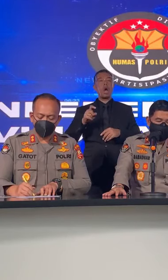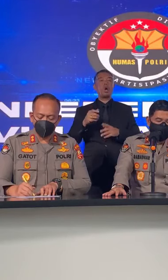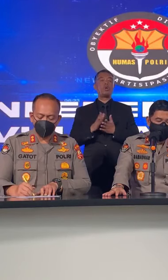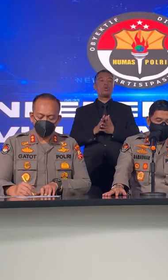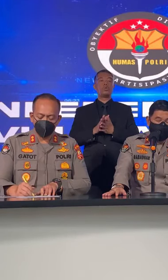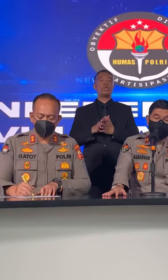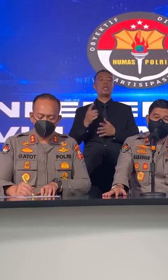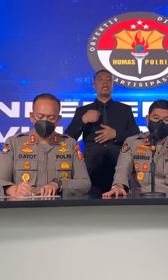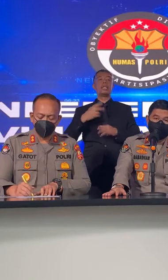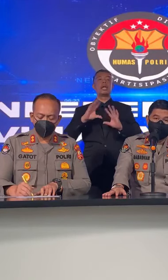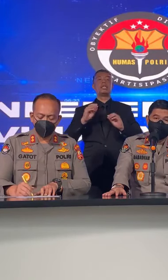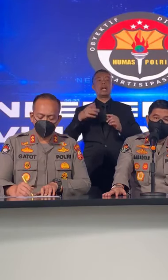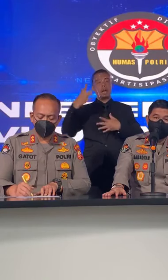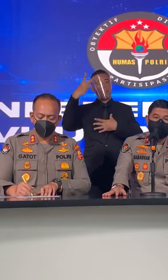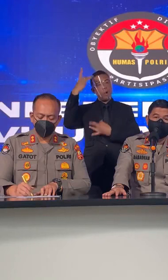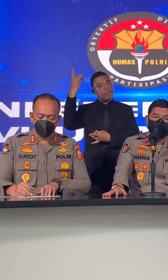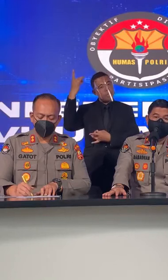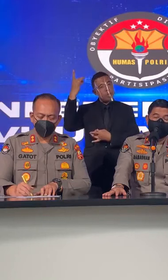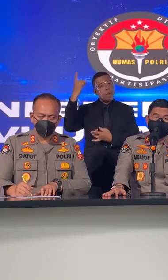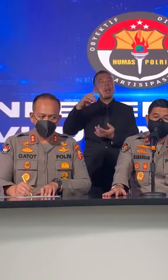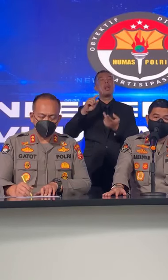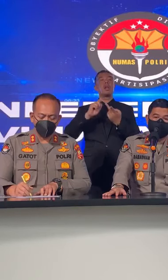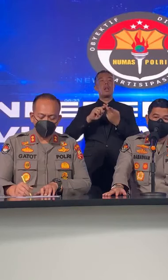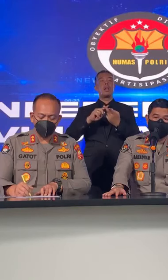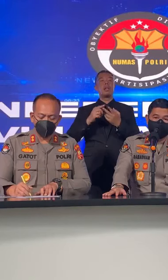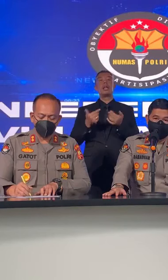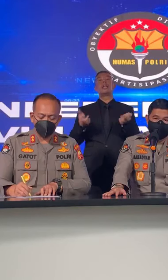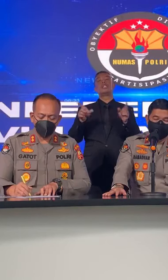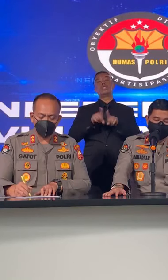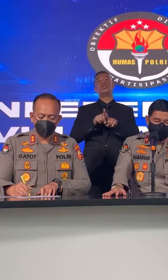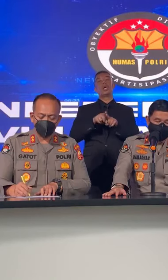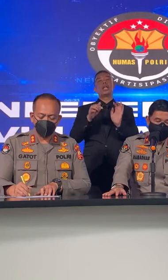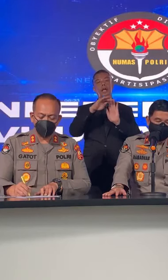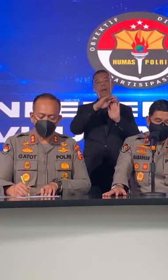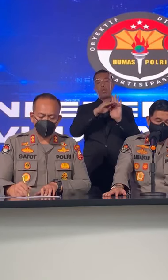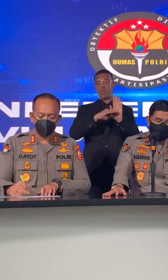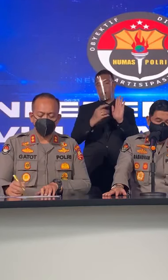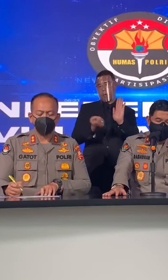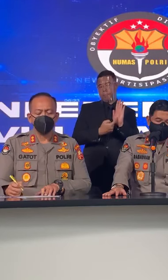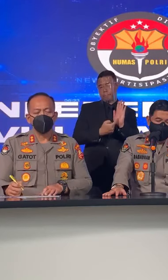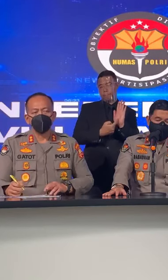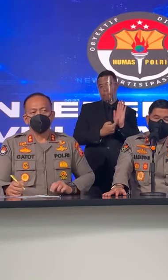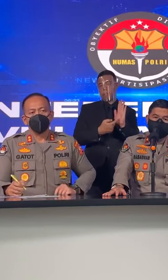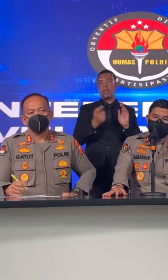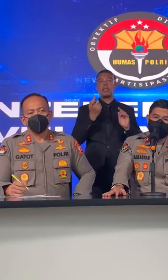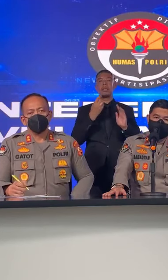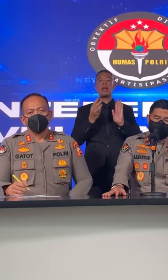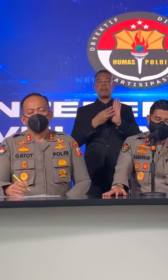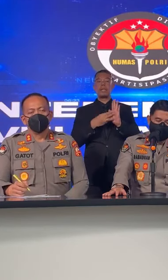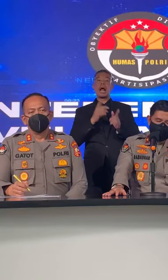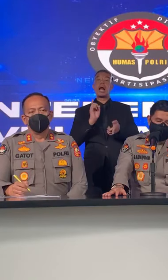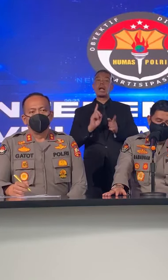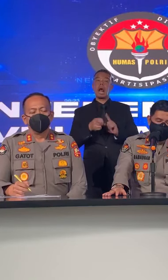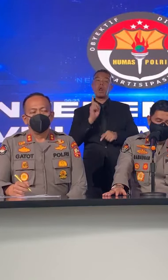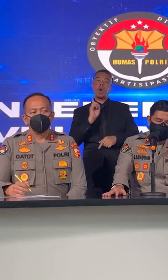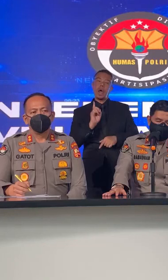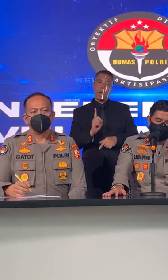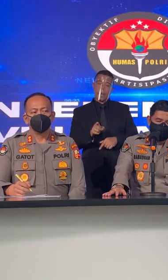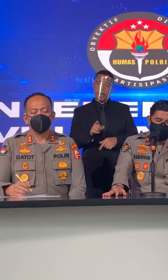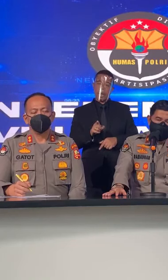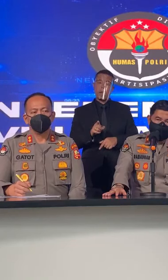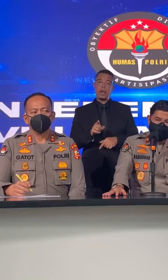Profesional Dan Proporsional Terkait Terkait Bila Bila Ada